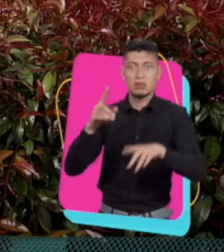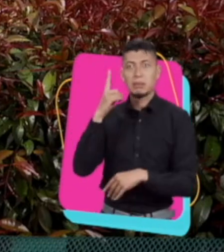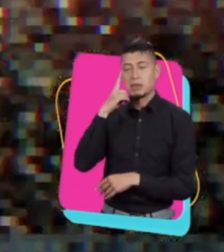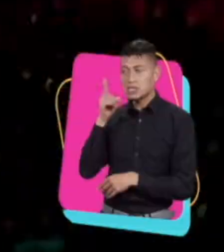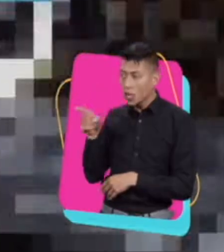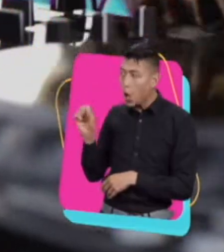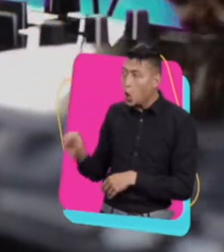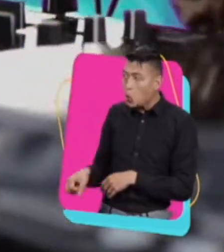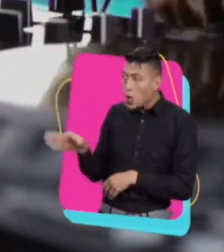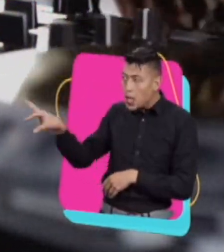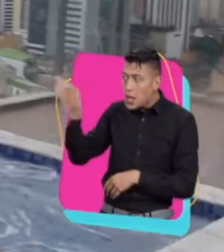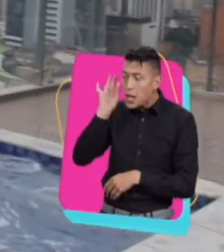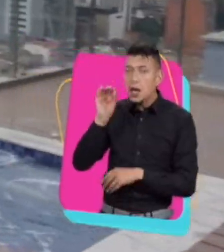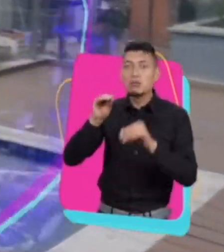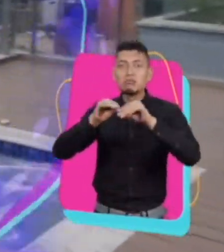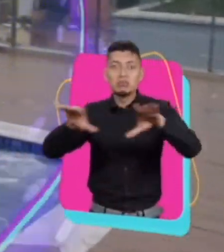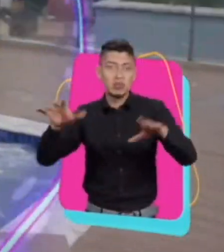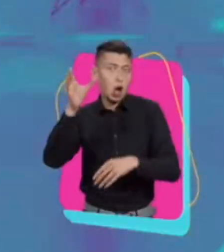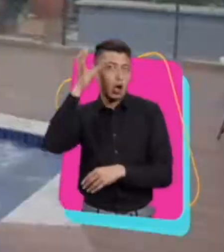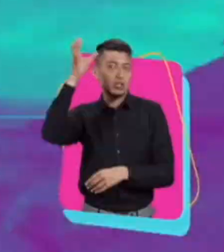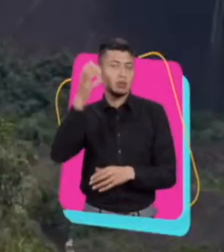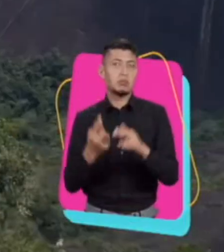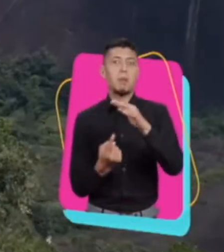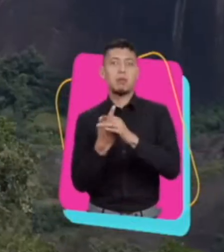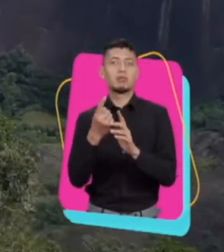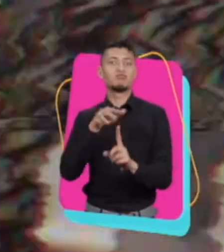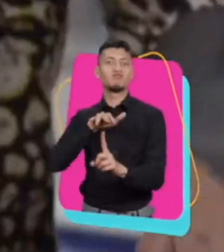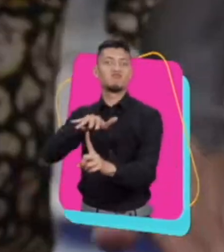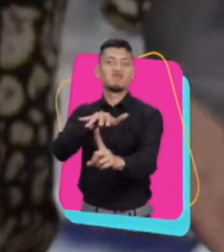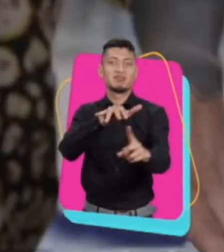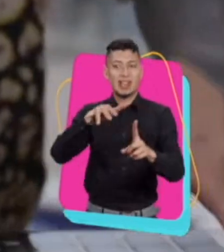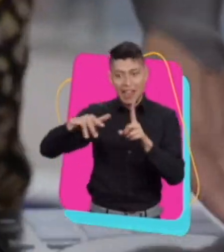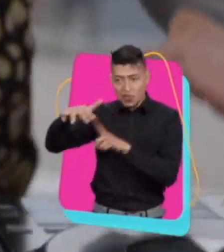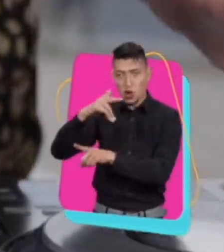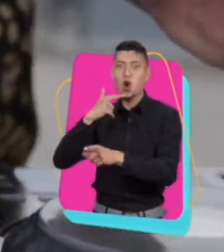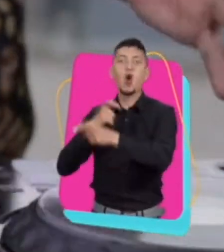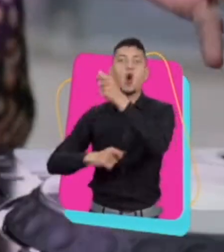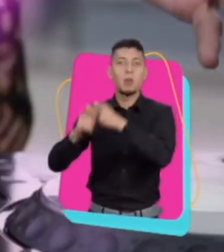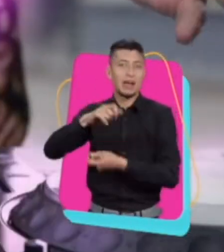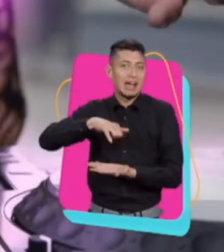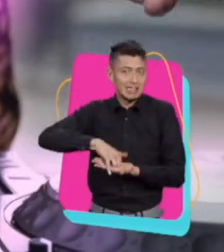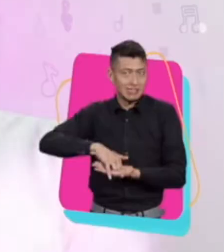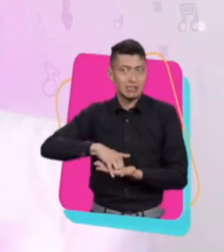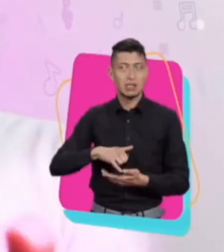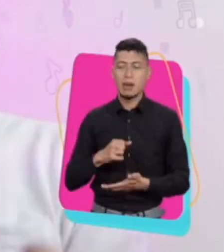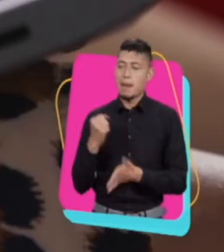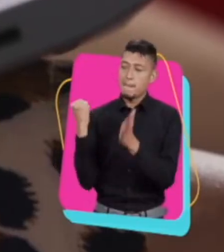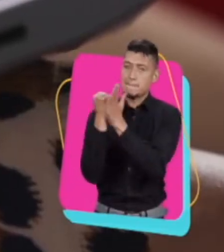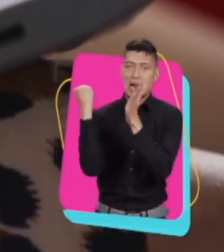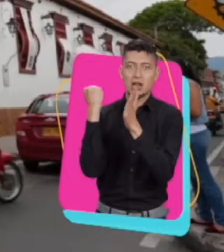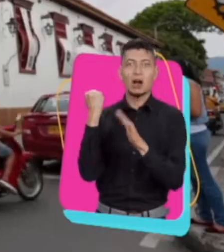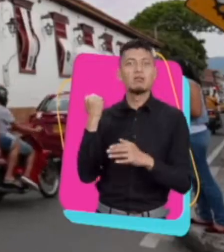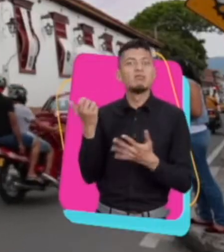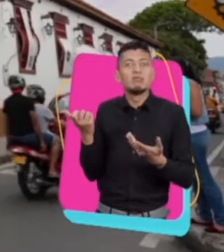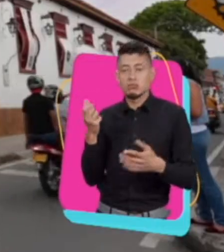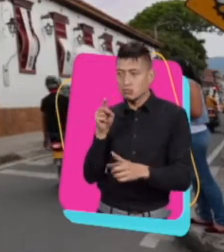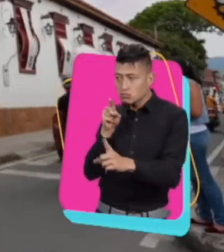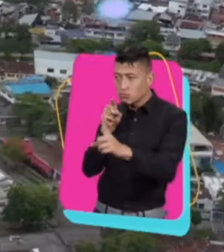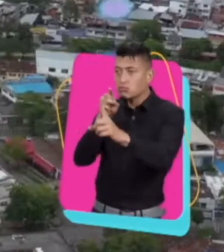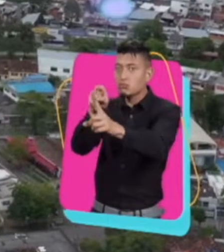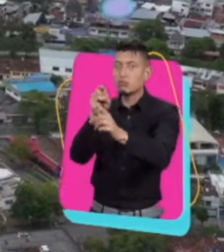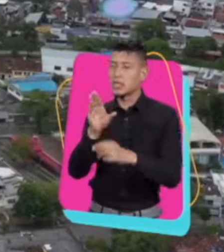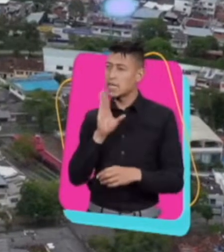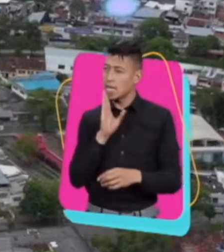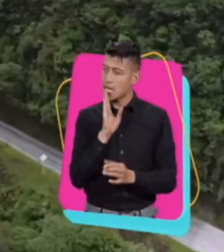digital, vieron esa posibilidad y surgió el concepto de influenciador prácticamente en ese entorno comercial. Las marcas entonces